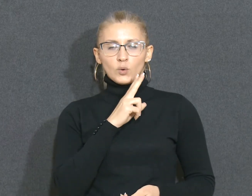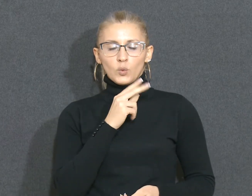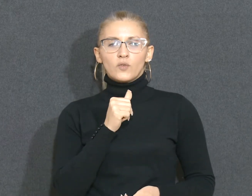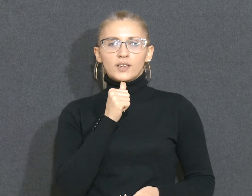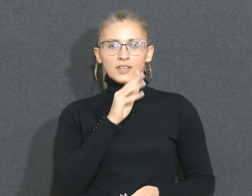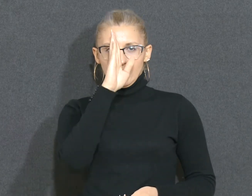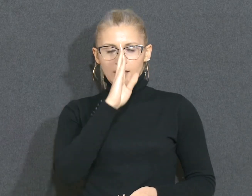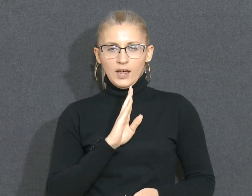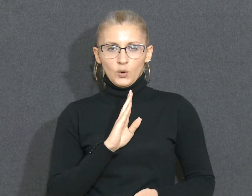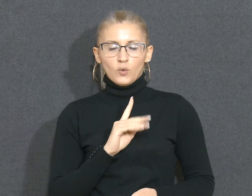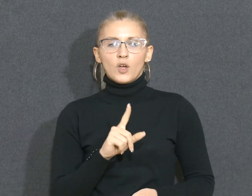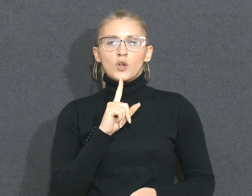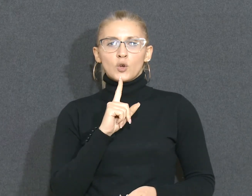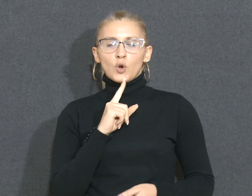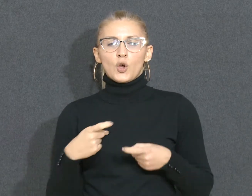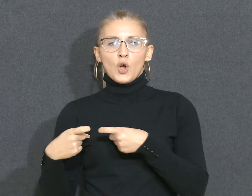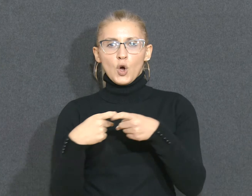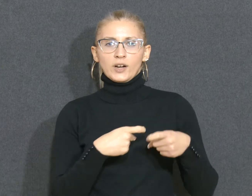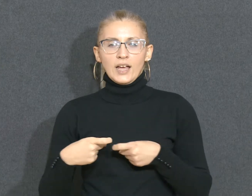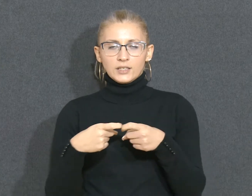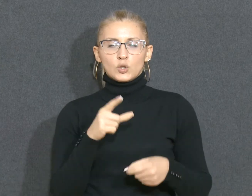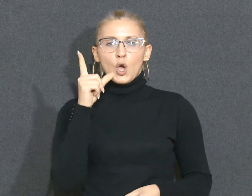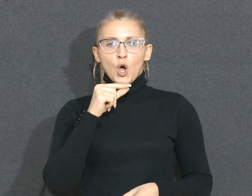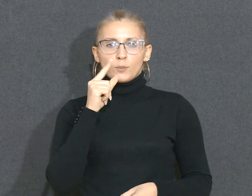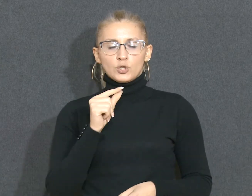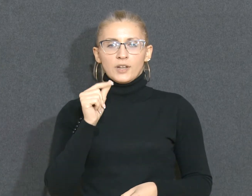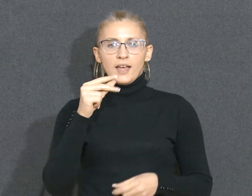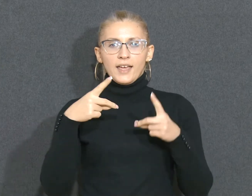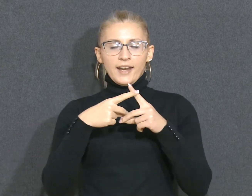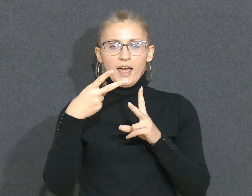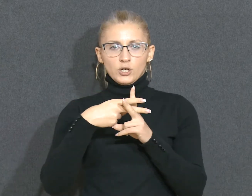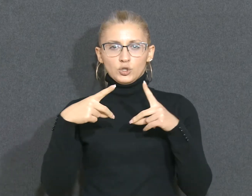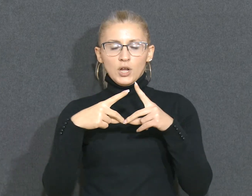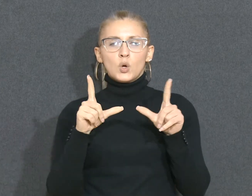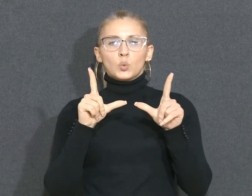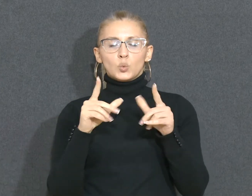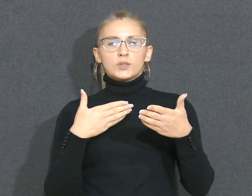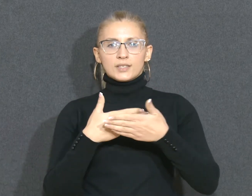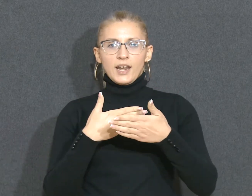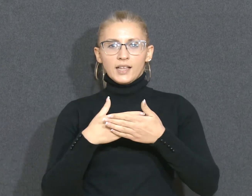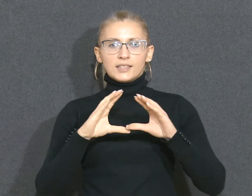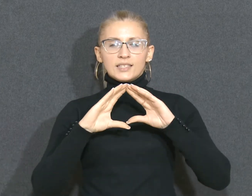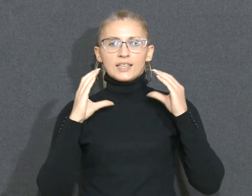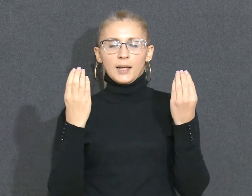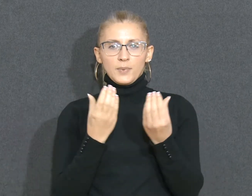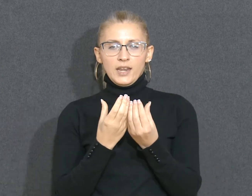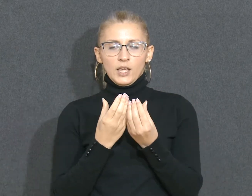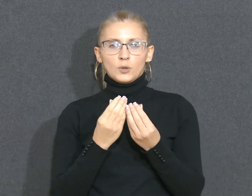nagluve koje organizuje opština Rača u saradnji sa Kabinetom za demografiju